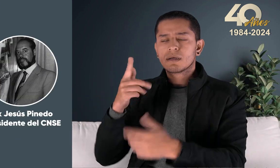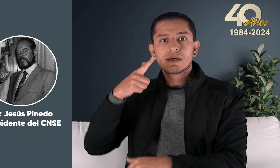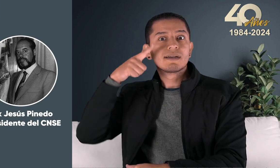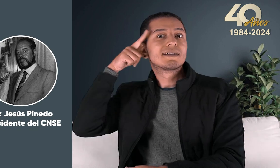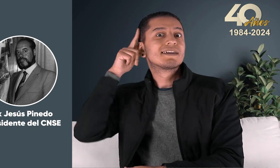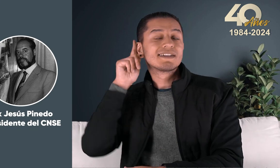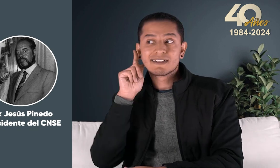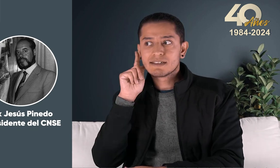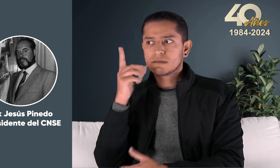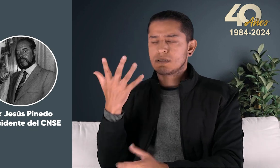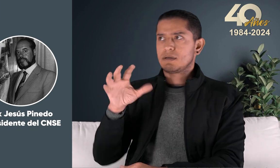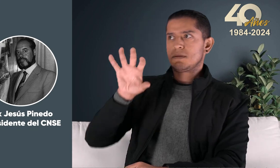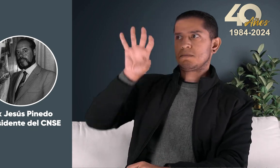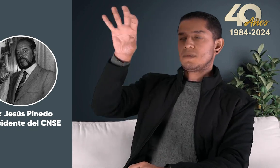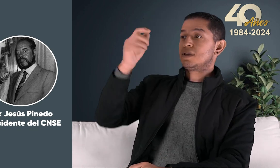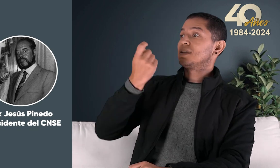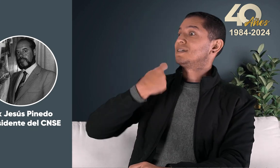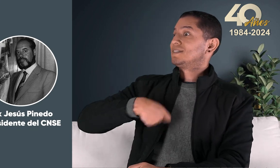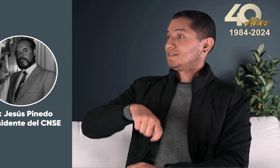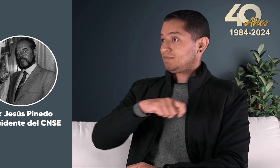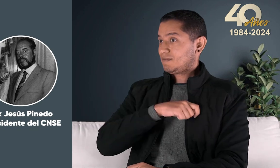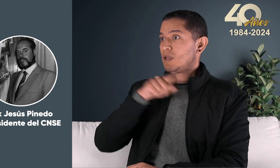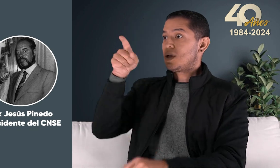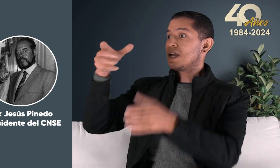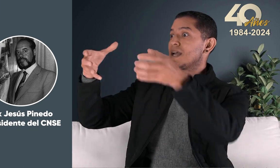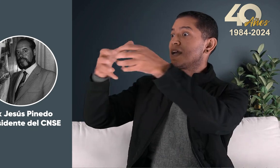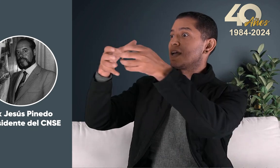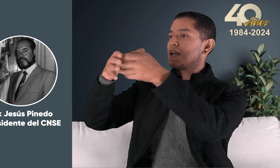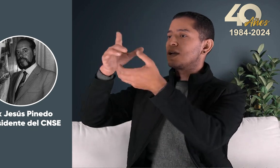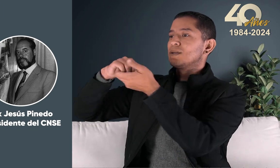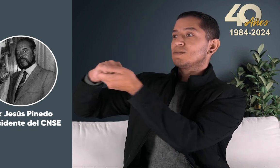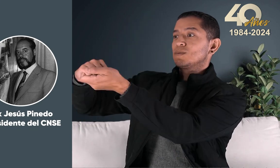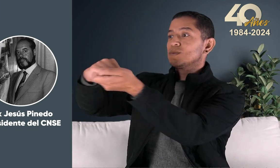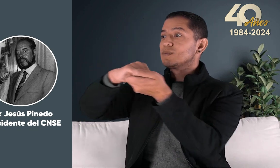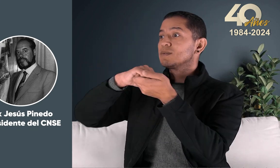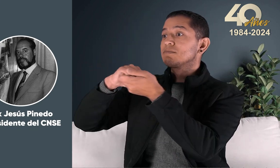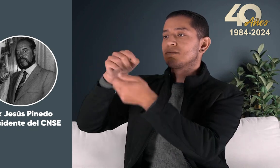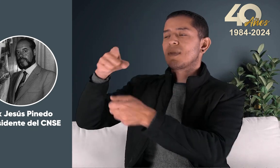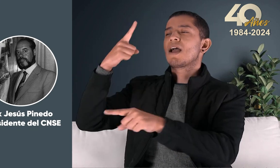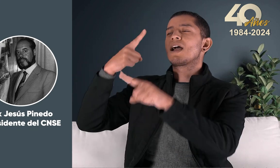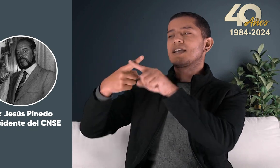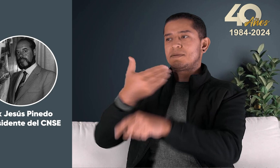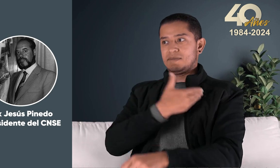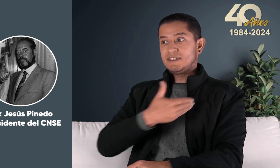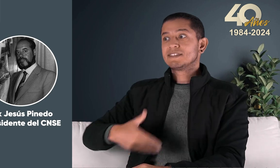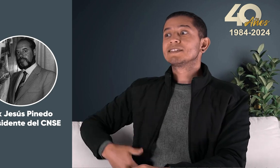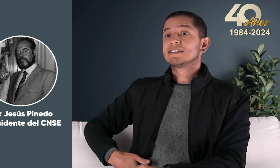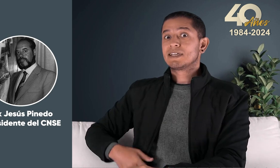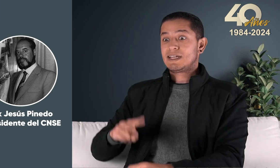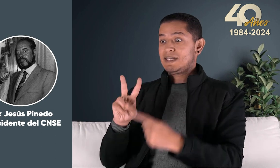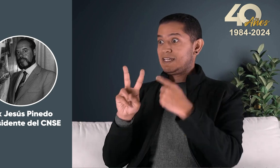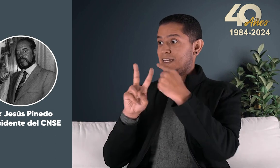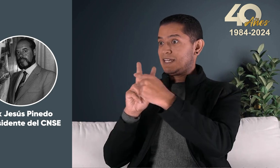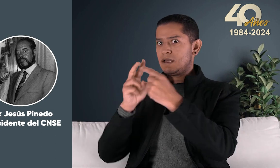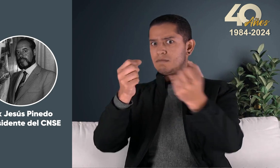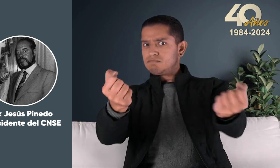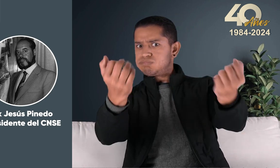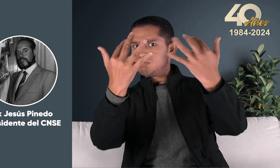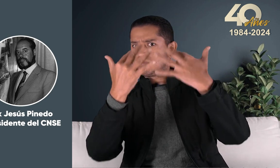fue Félix Jesús Pinedo expresidente de la Confederación Estatal de Personas Sordas en España Los dos vinieron y